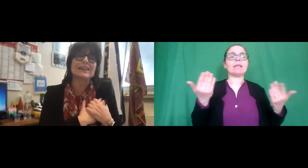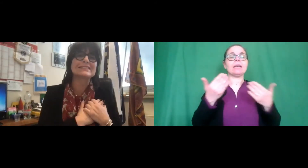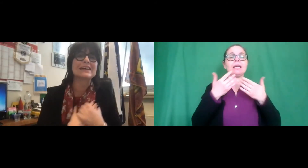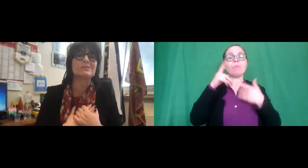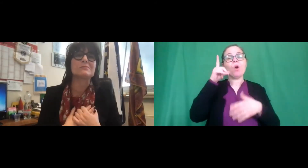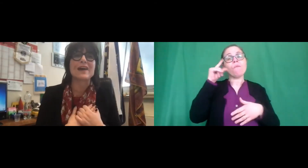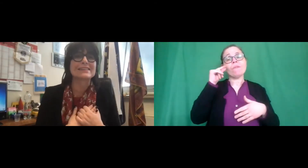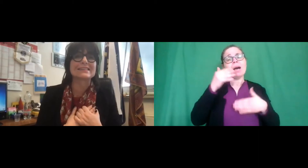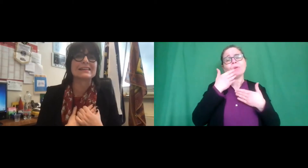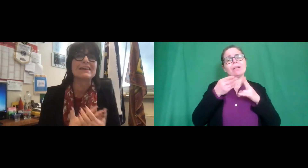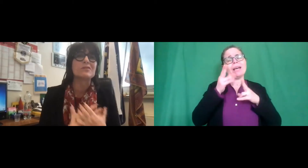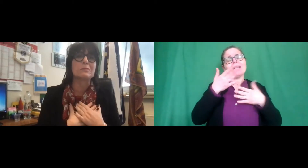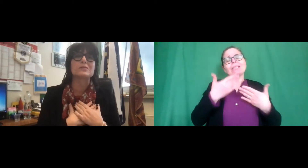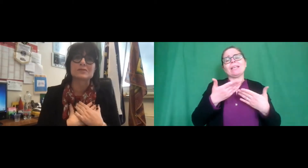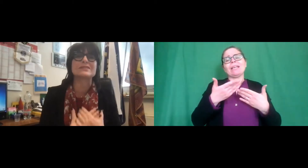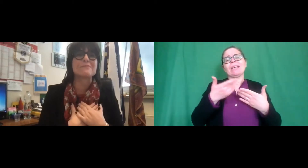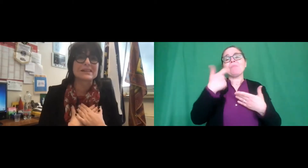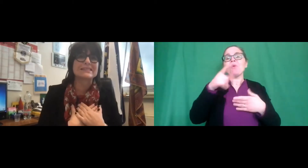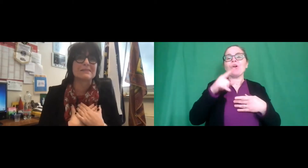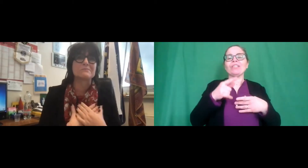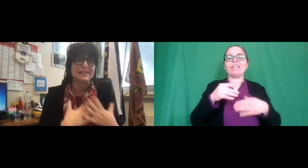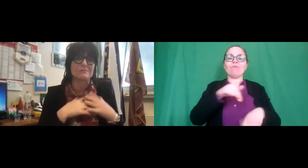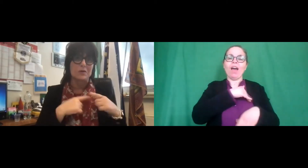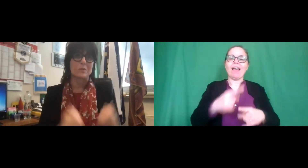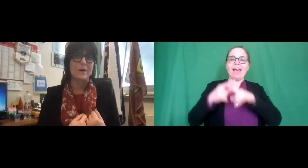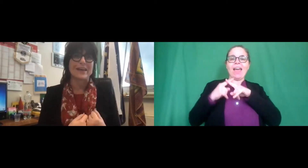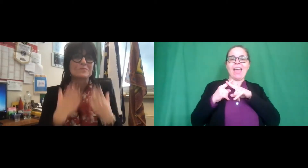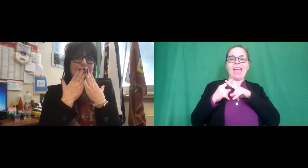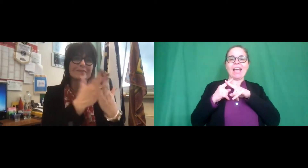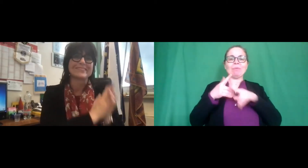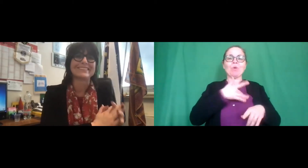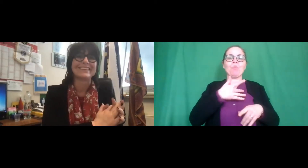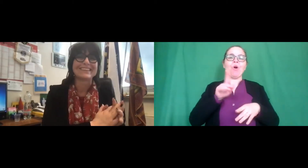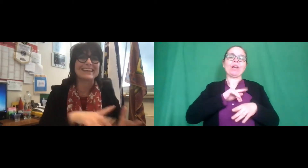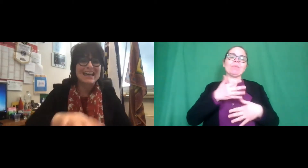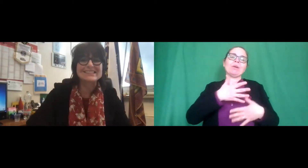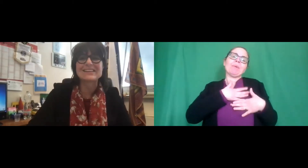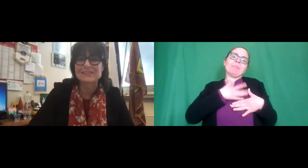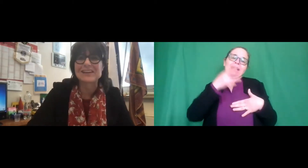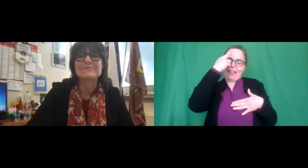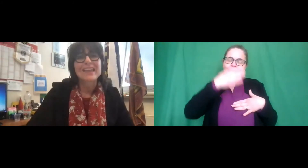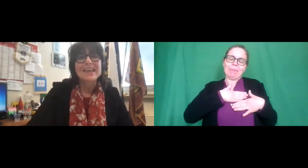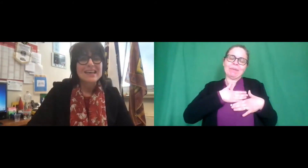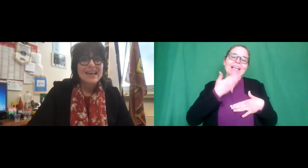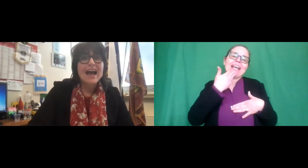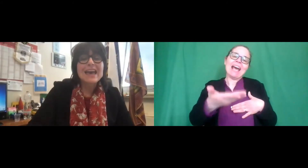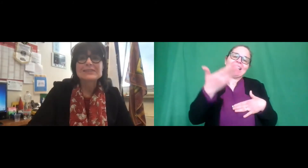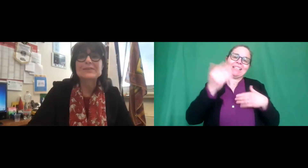Fabio che è stato il mio ex allievo lo porto sempre sempre nel mio cuore. Grazie ancora.